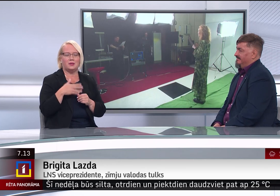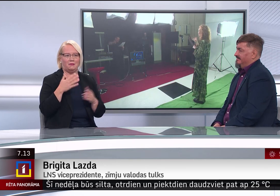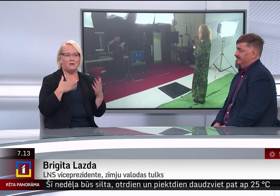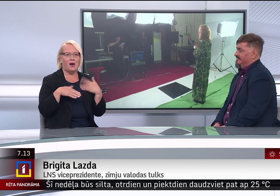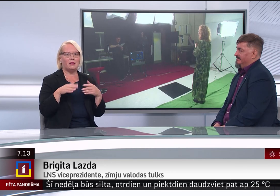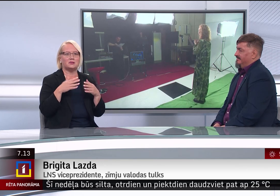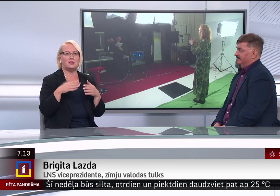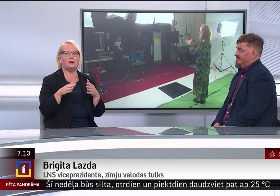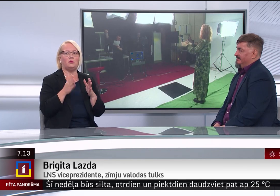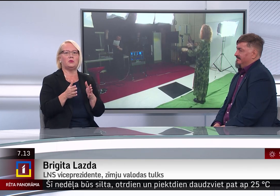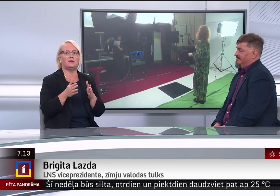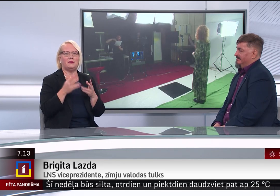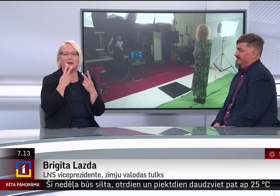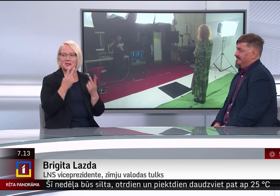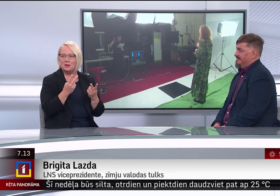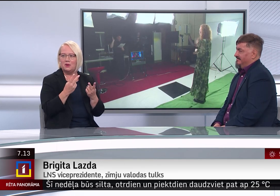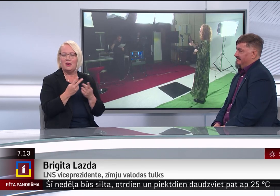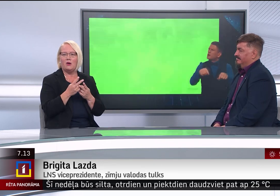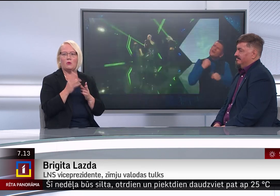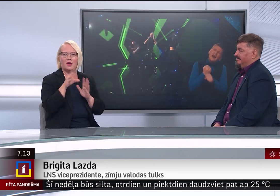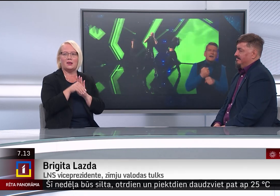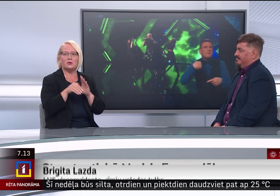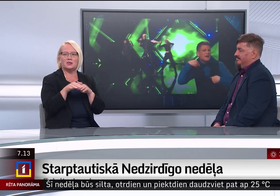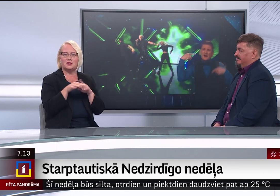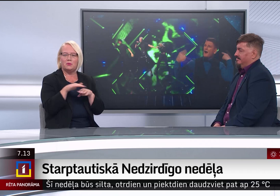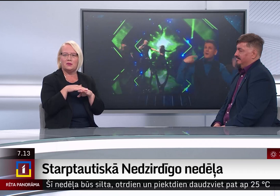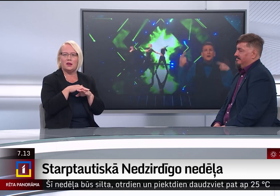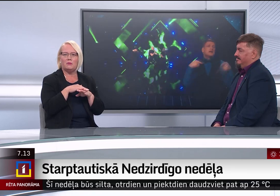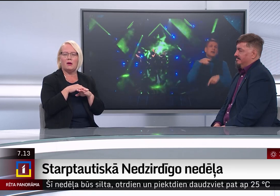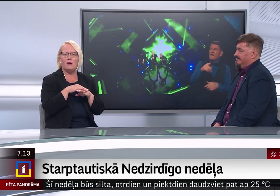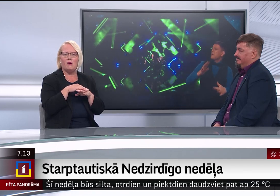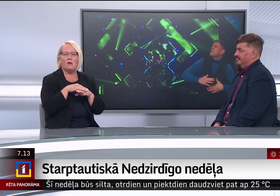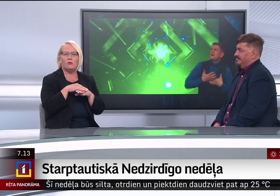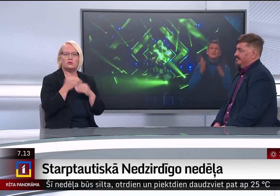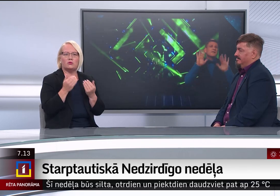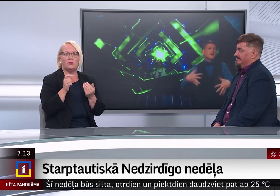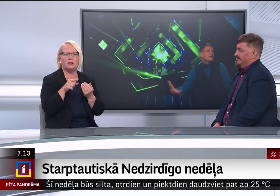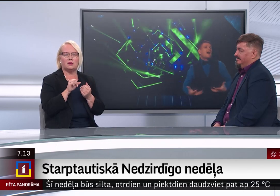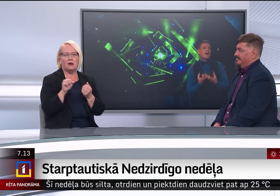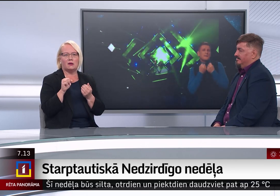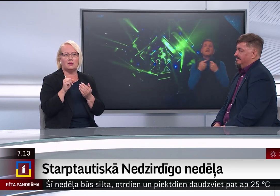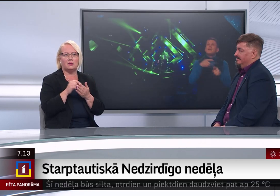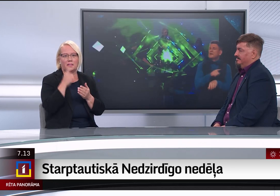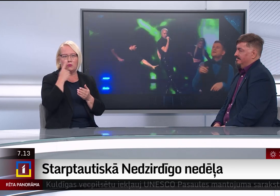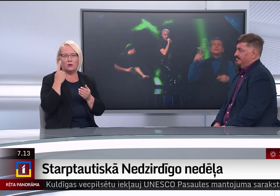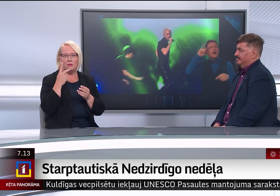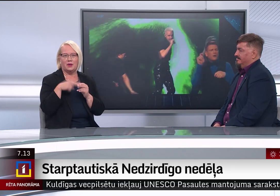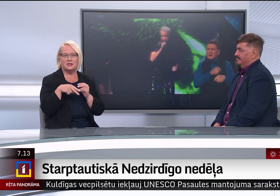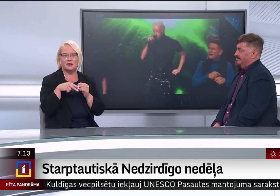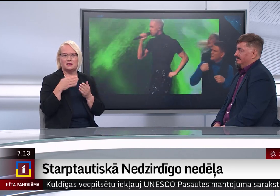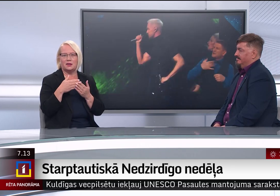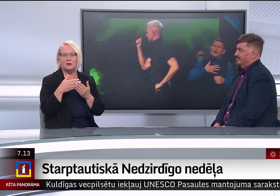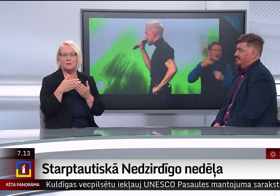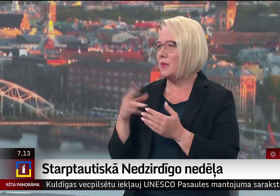ļoti vēlas arī būt redzami un iekļauties sabiedrībā. Un šobrīd ir tā, ka tikko